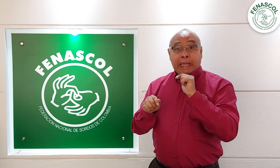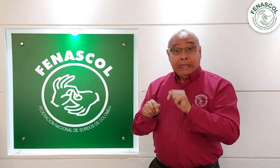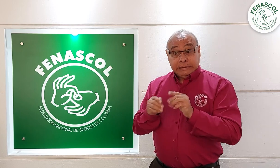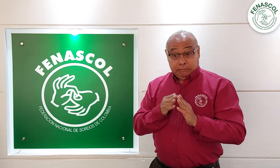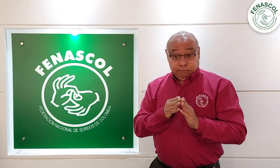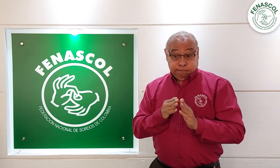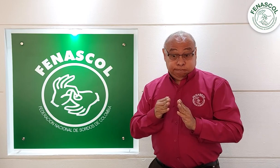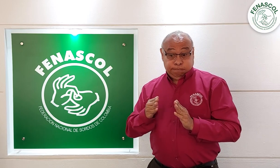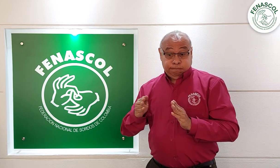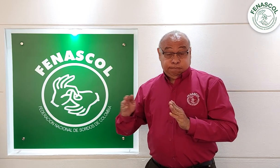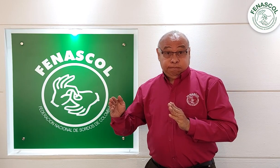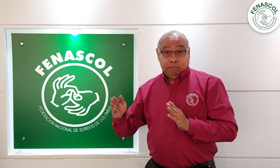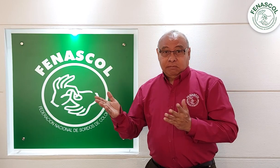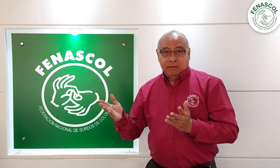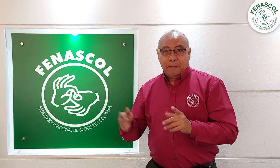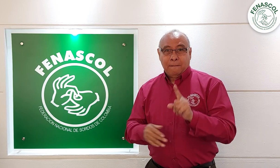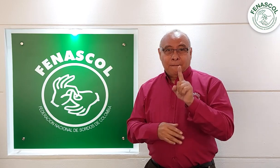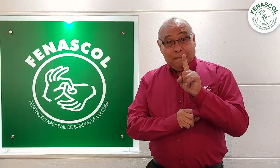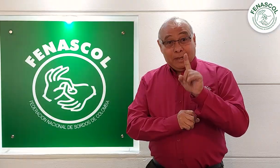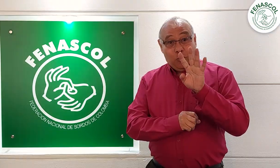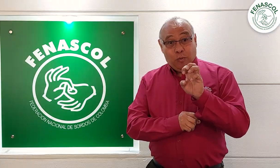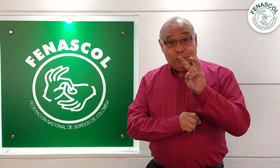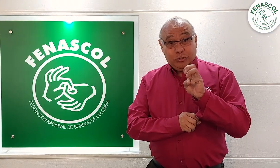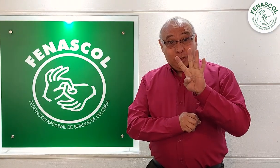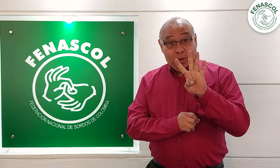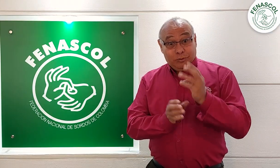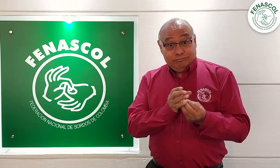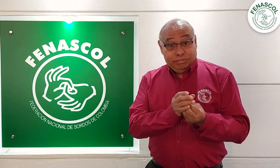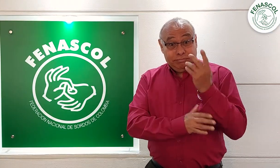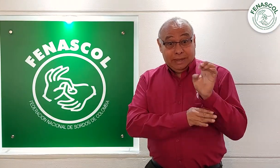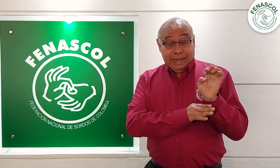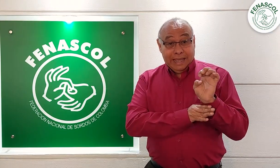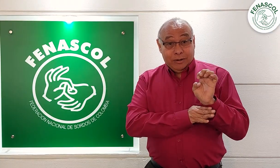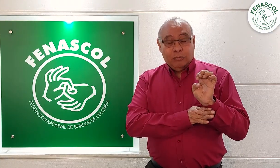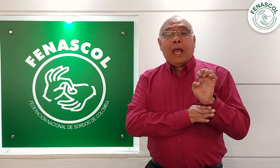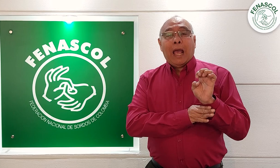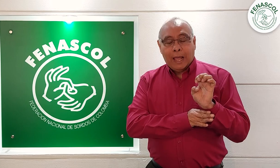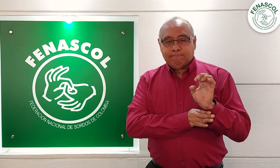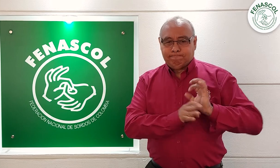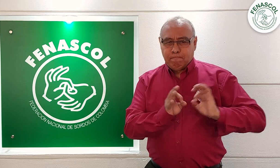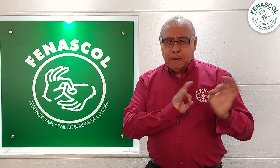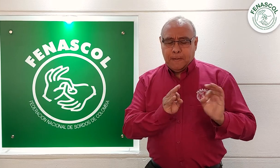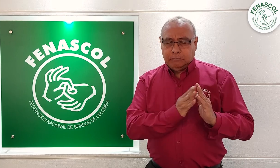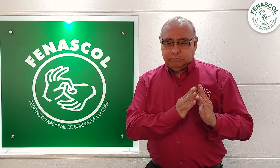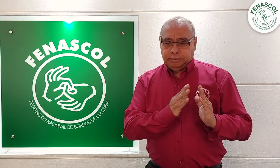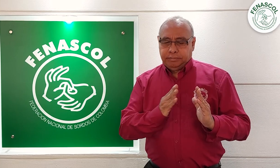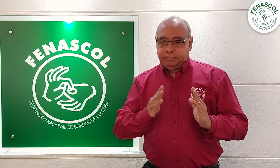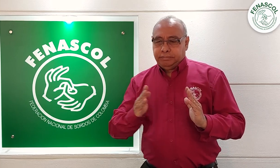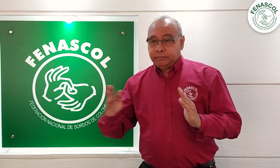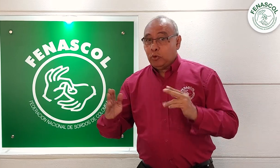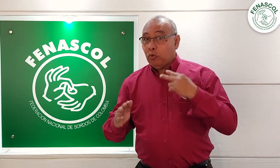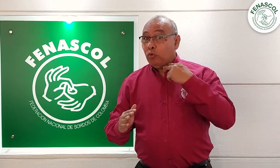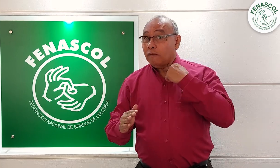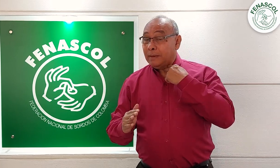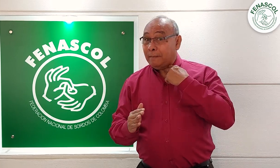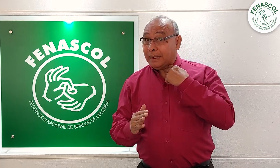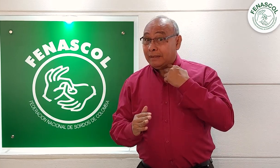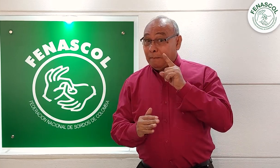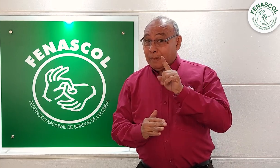enero a noviembre del año 1984, FENASCOL se encargó de la organización de la primera conferencia nacional de la